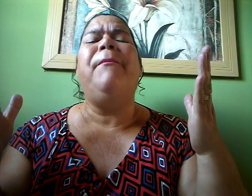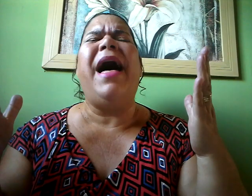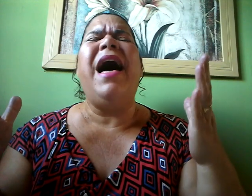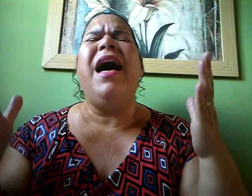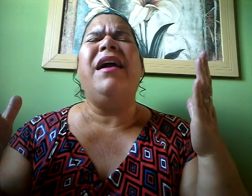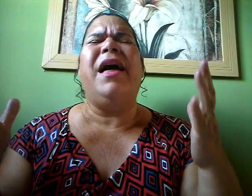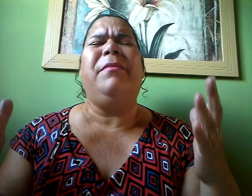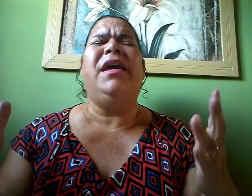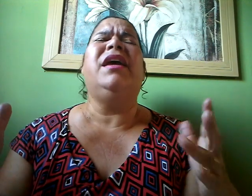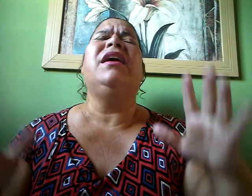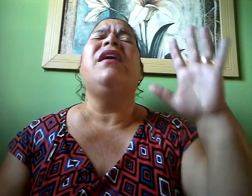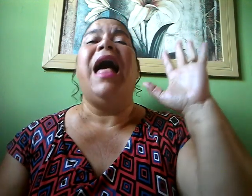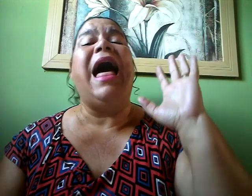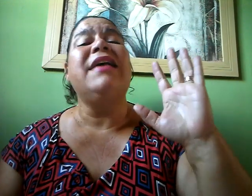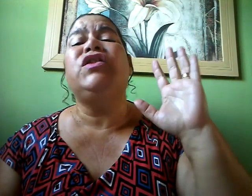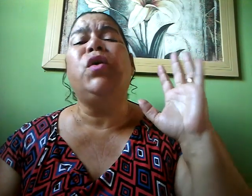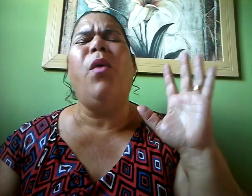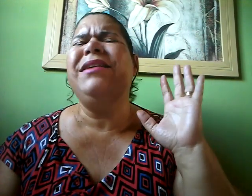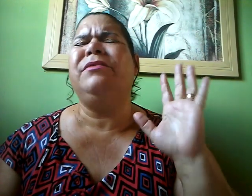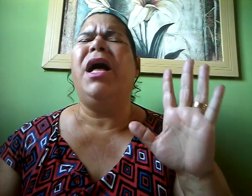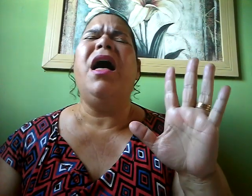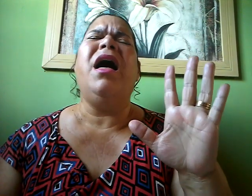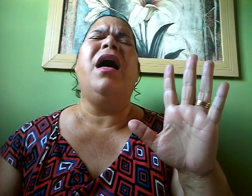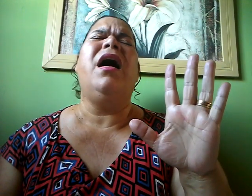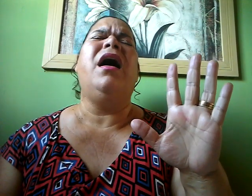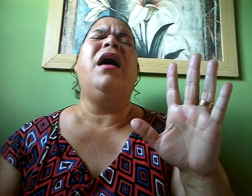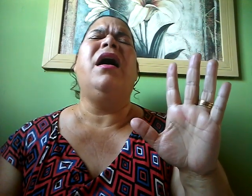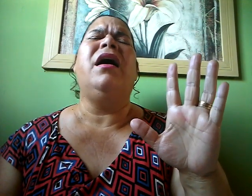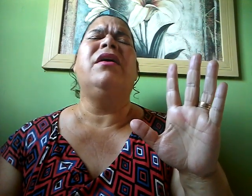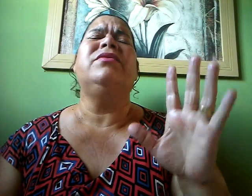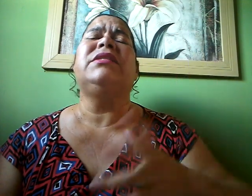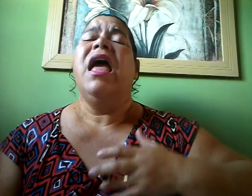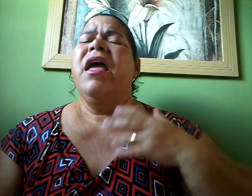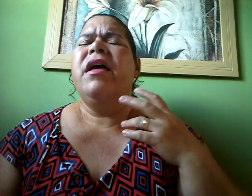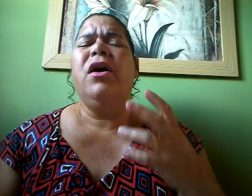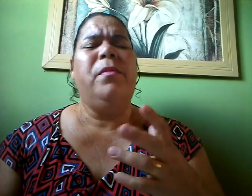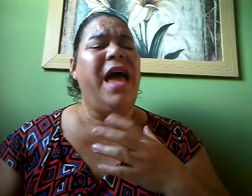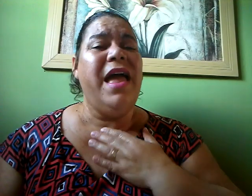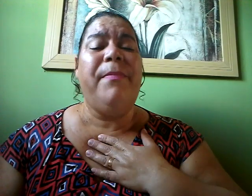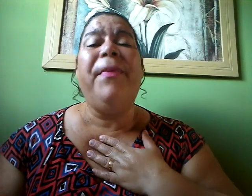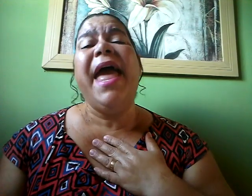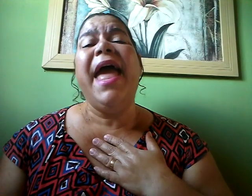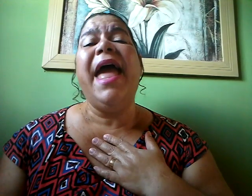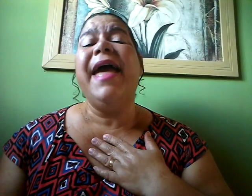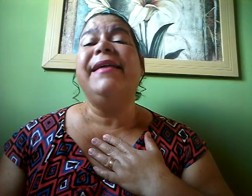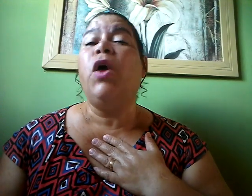para mim As tuas mãos Eu me arrependo